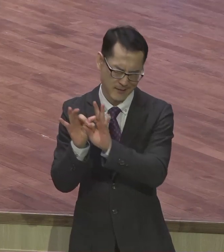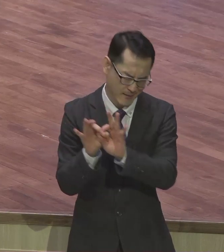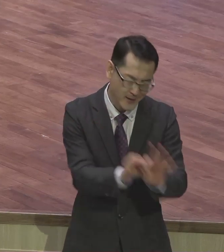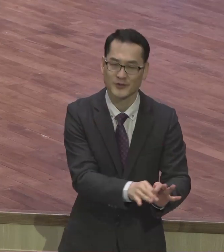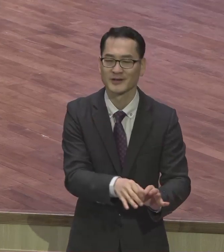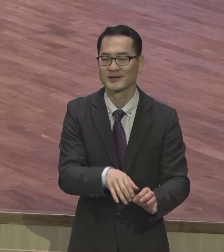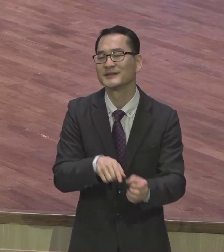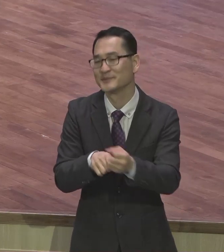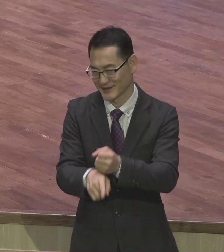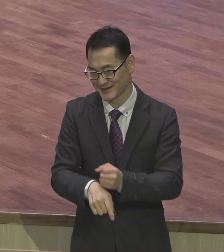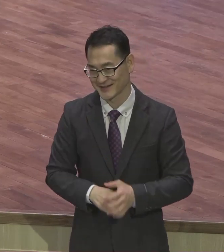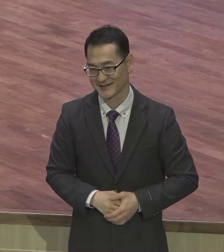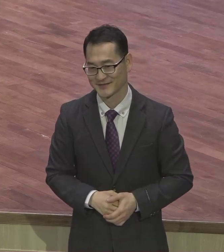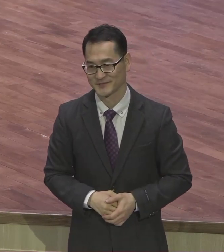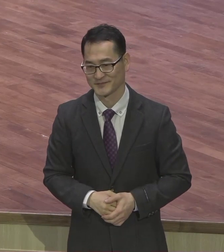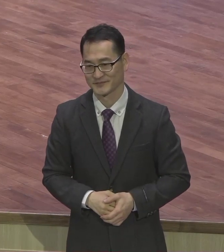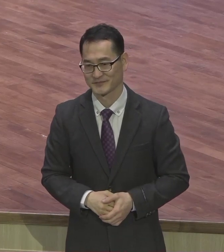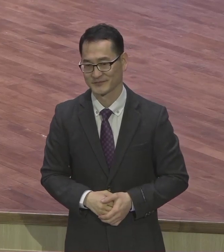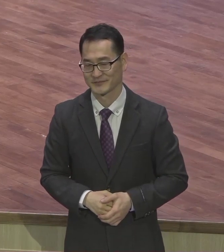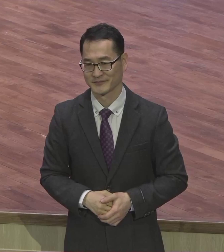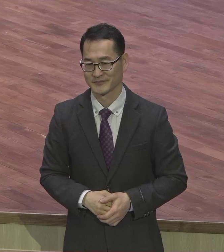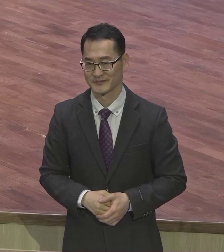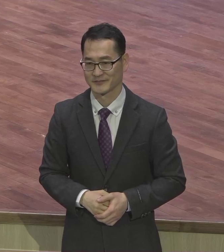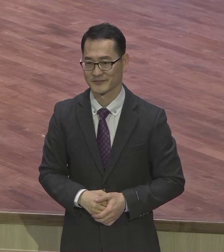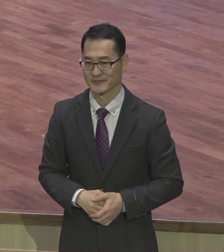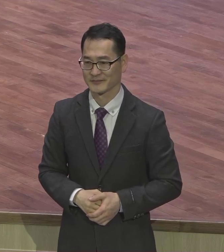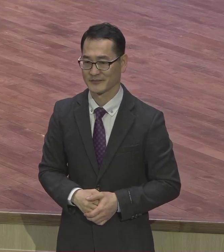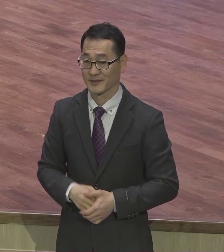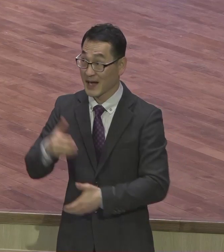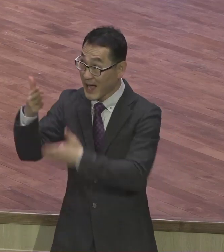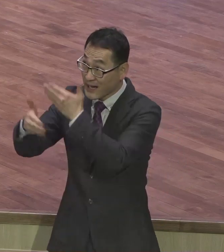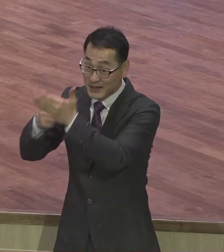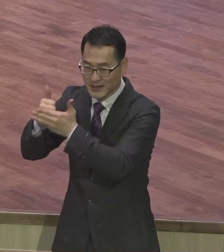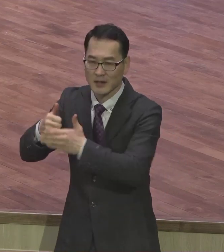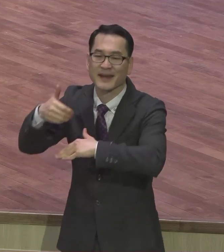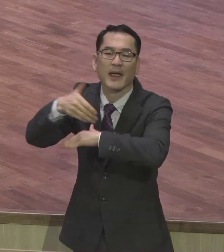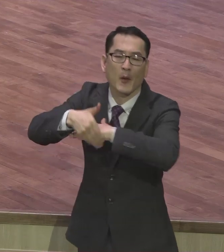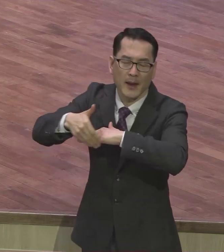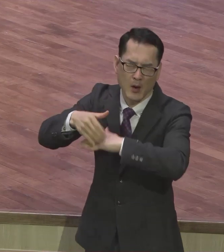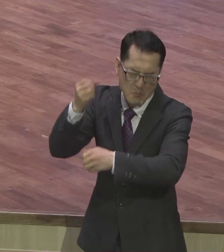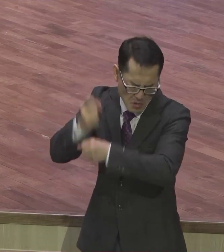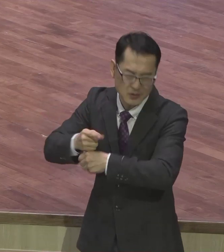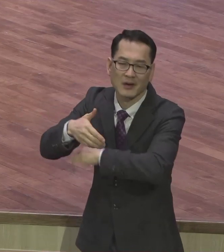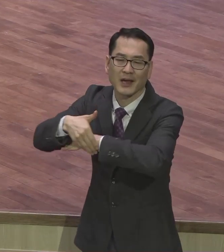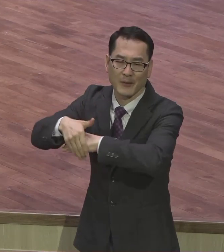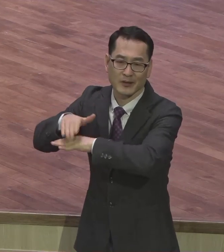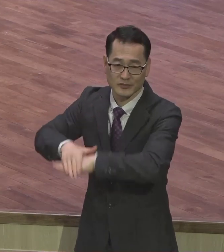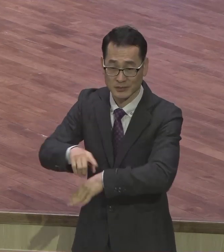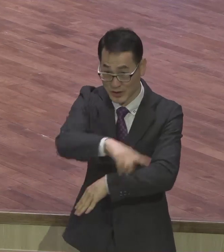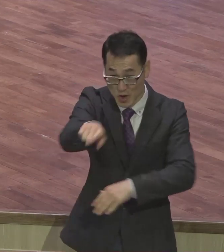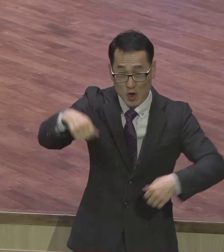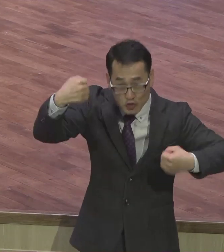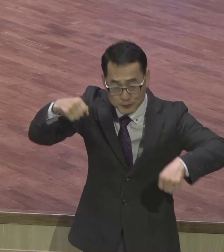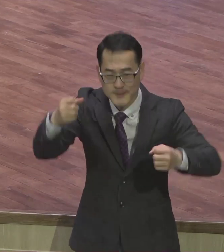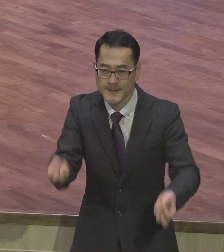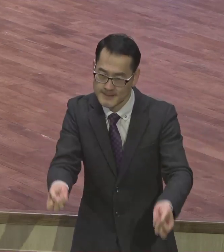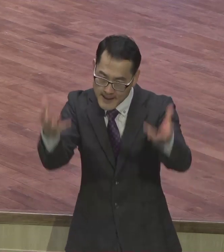그렇게 창조해서 그렇게 만들어놨어요. 시스템을 그렇게 만들어놨어요. 계속해라. 춤추라. 축제해라. 그걸 순환해라.